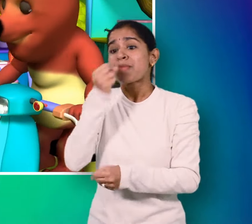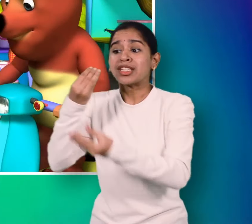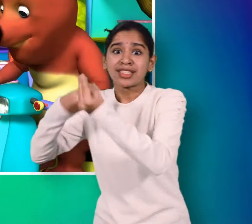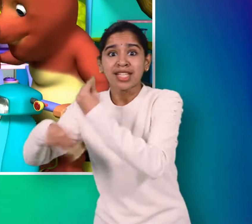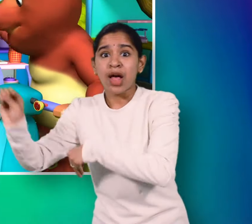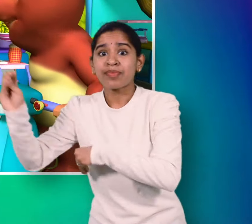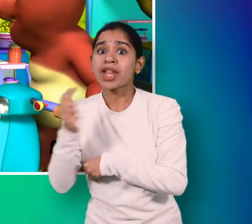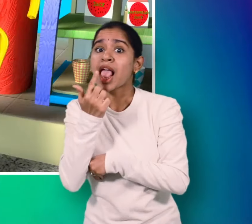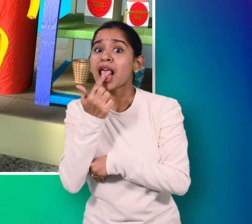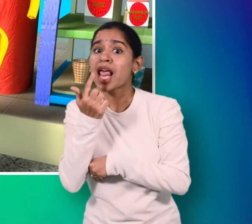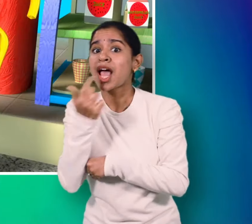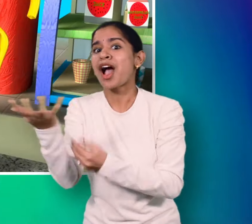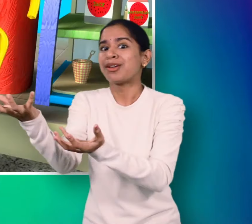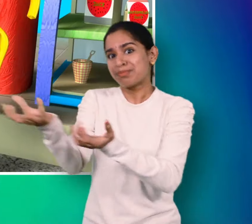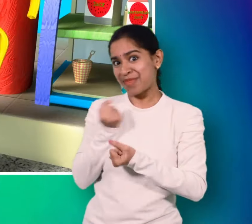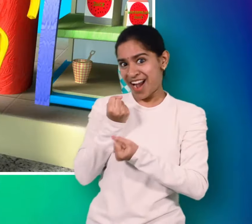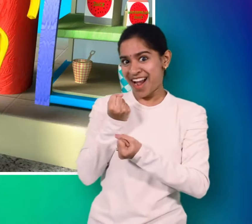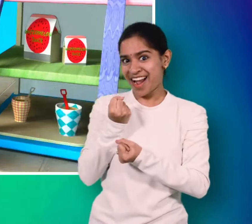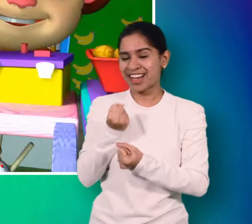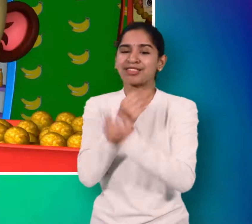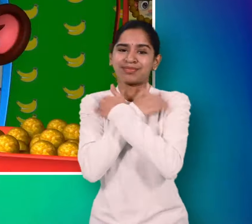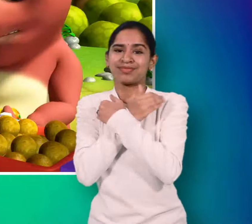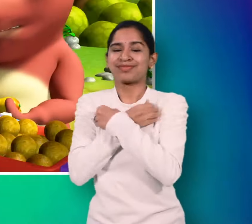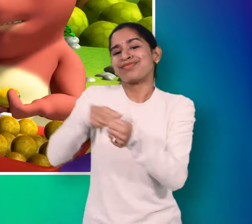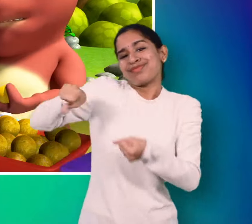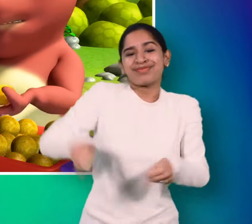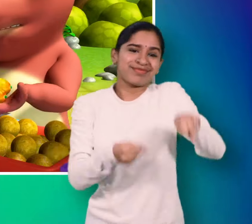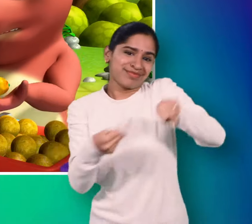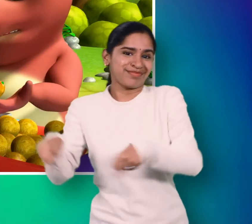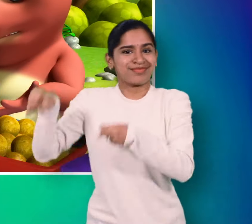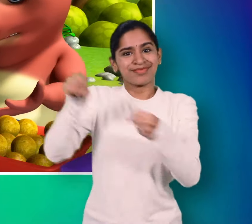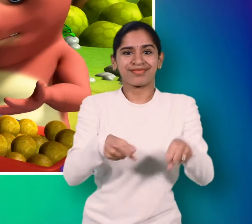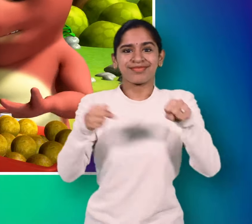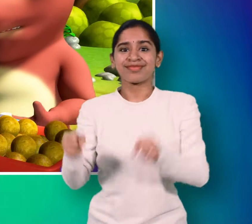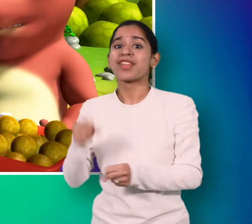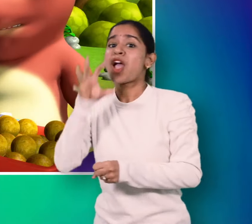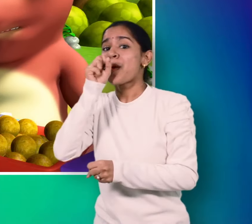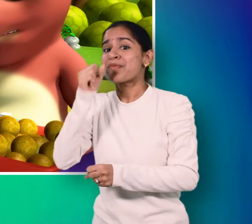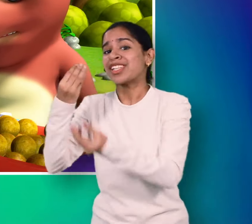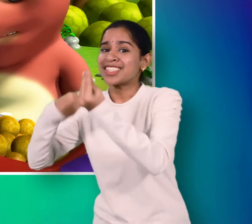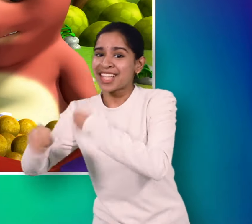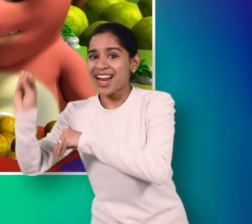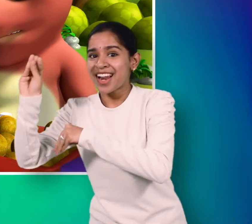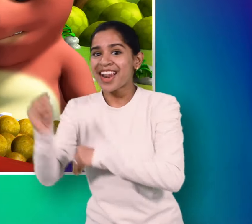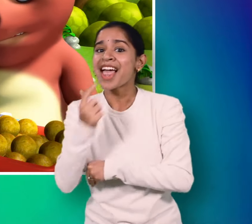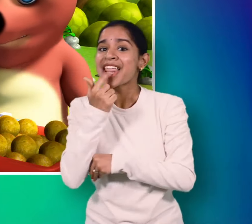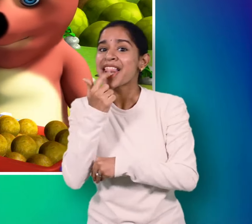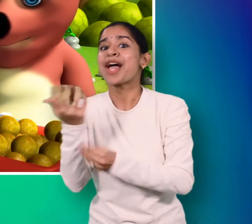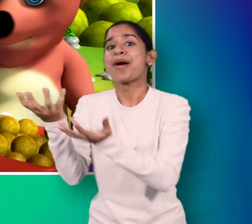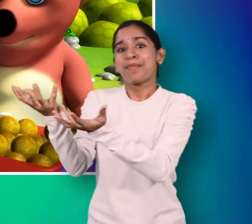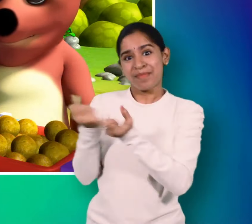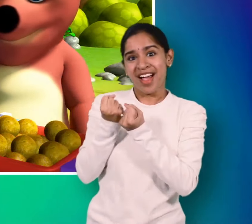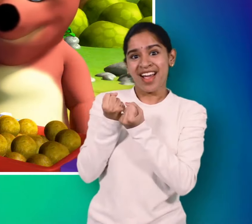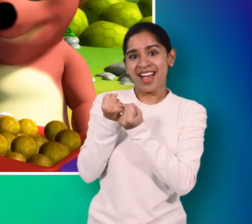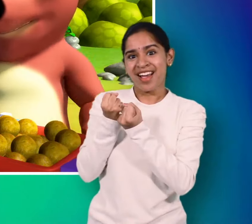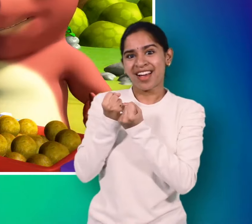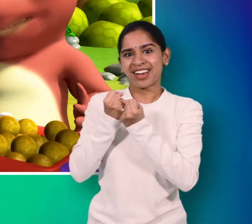खरीती केले देकर